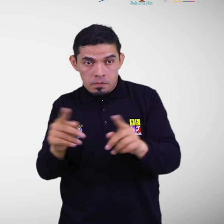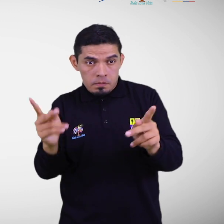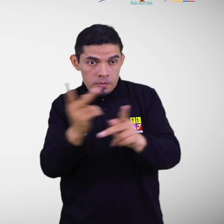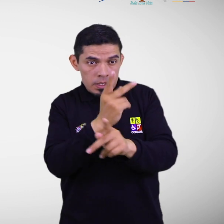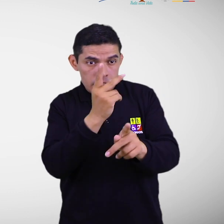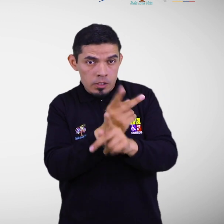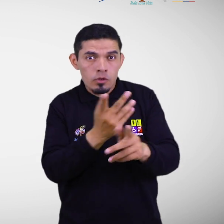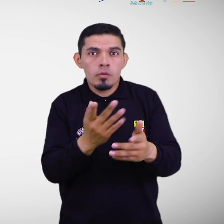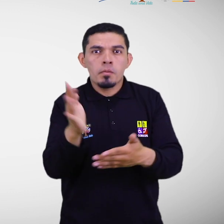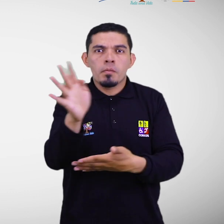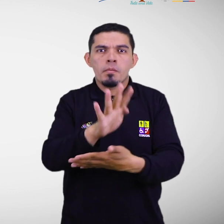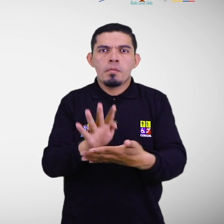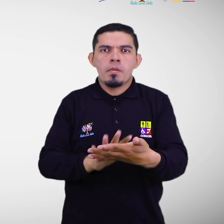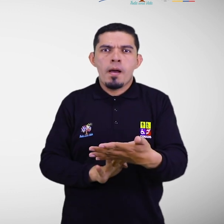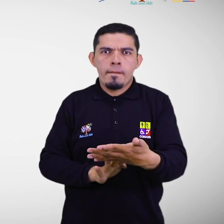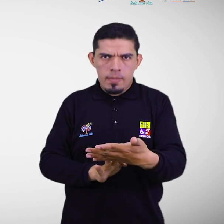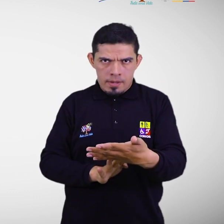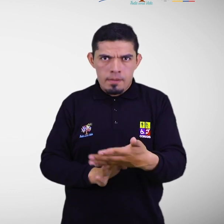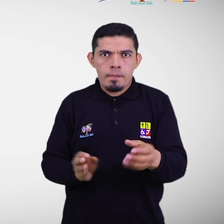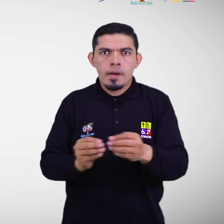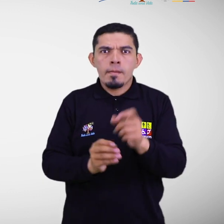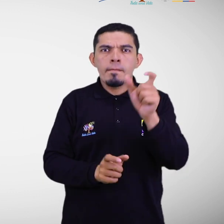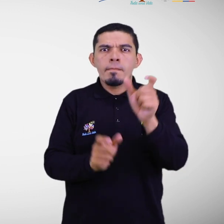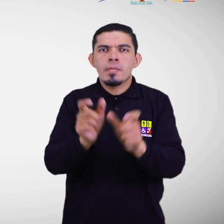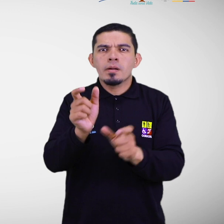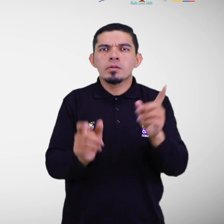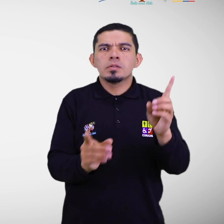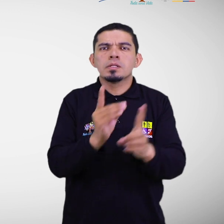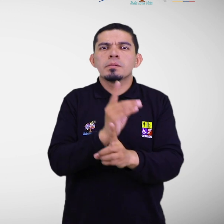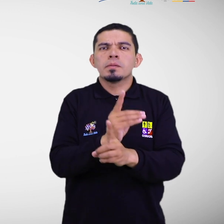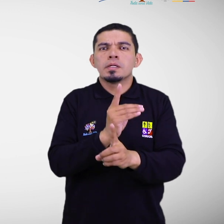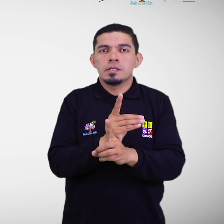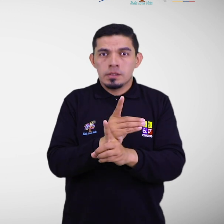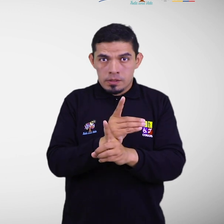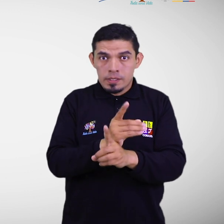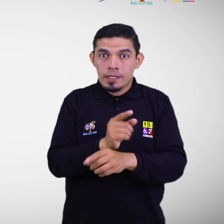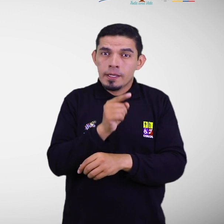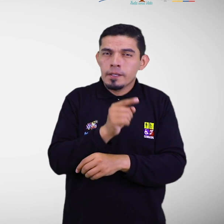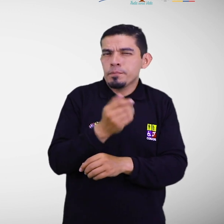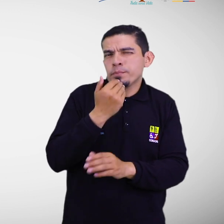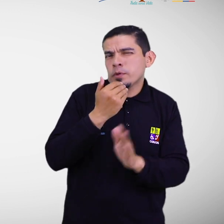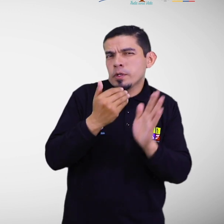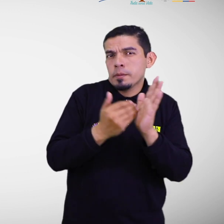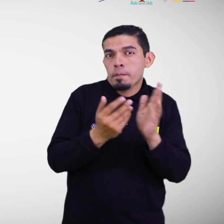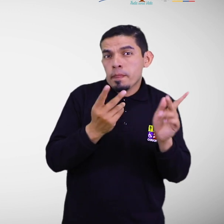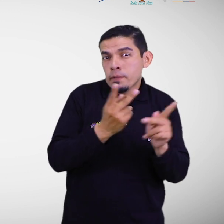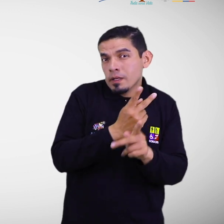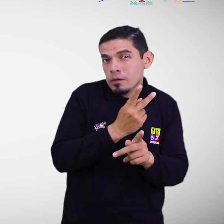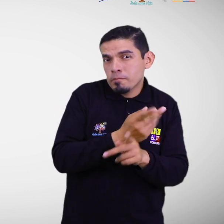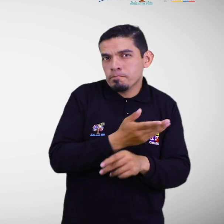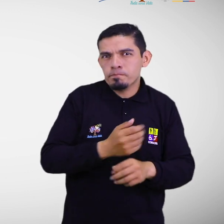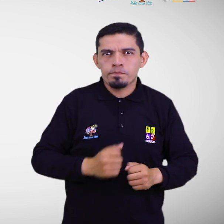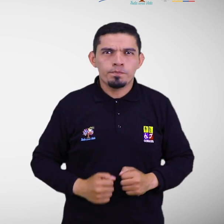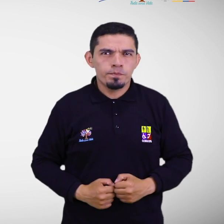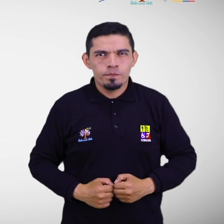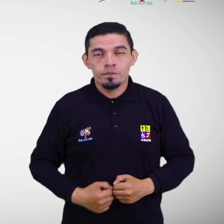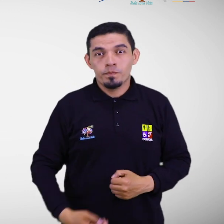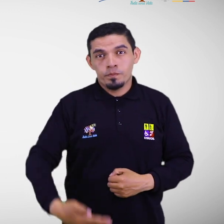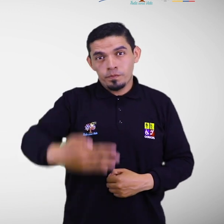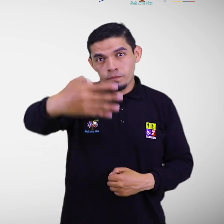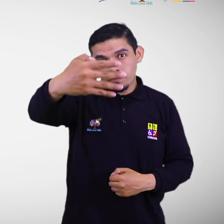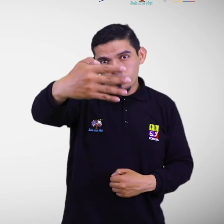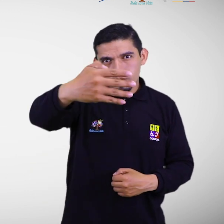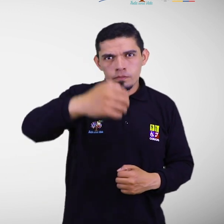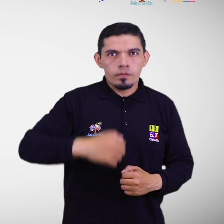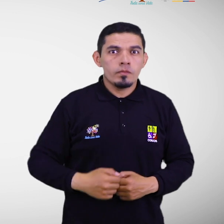generar un mapa de identificación de personas con discapacidad expuestas a riesgos. 4. Identificar